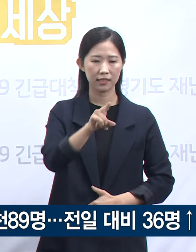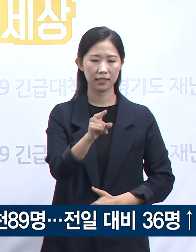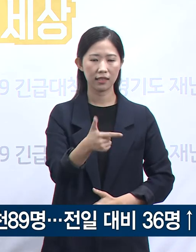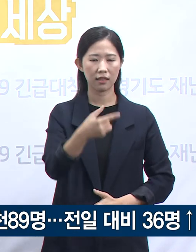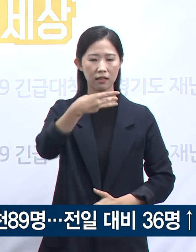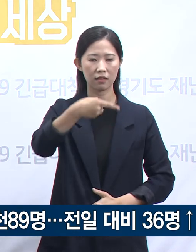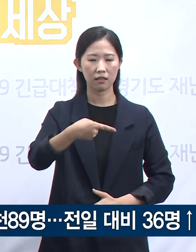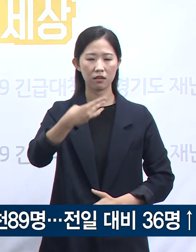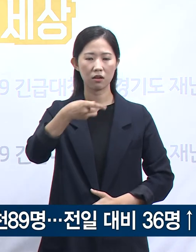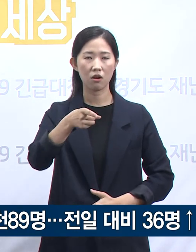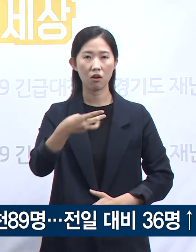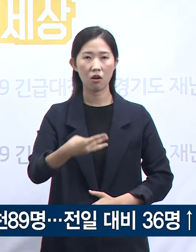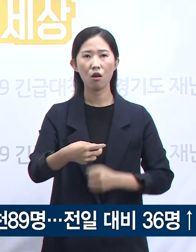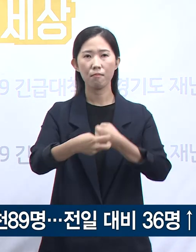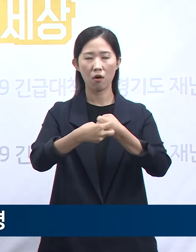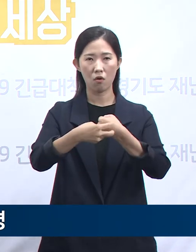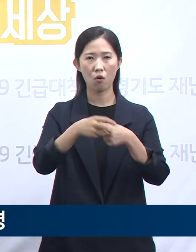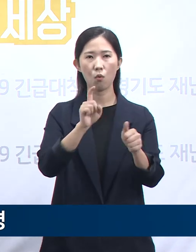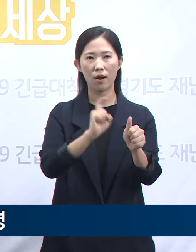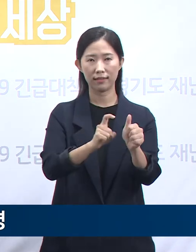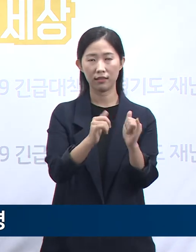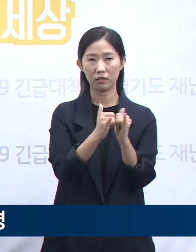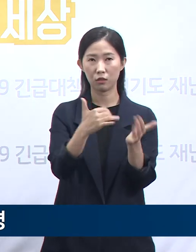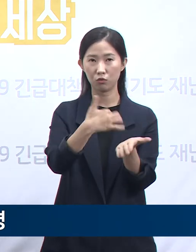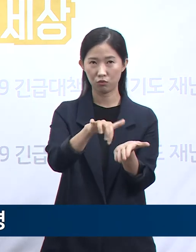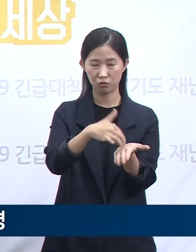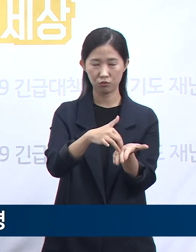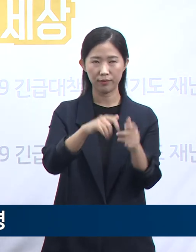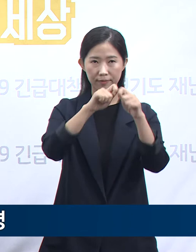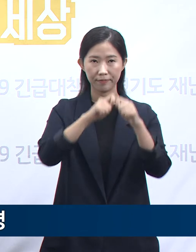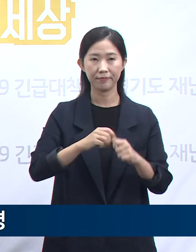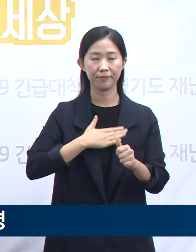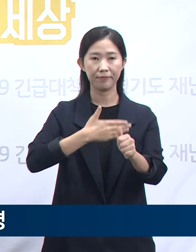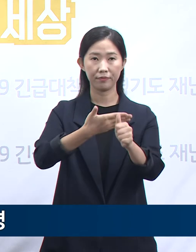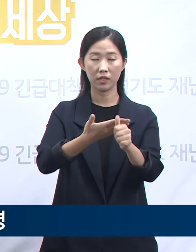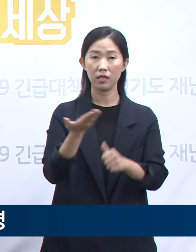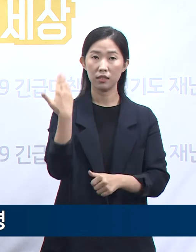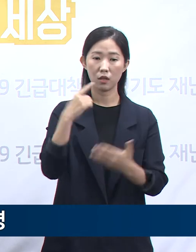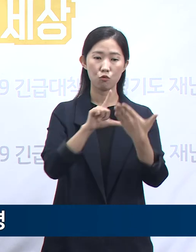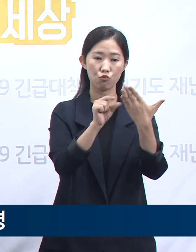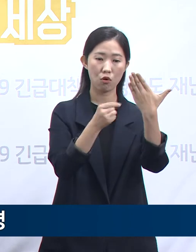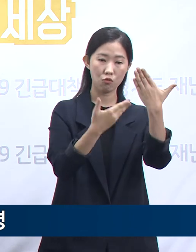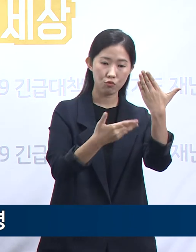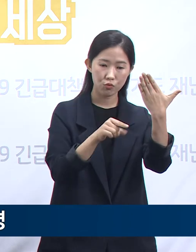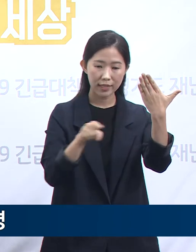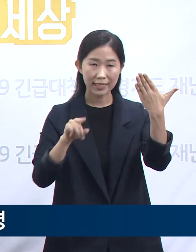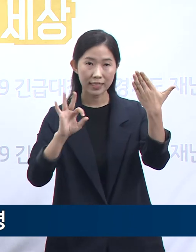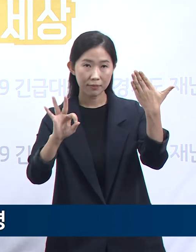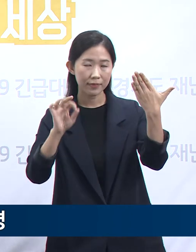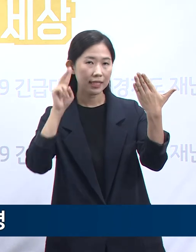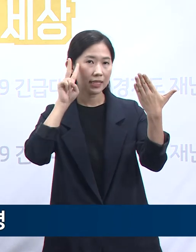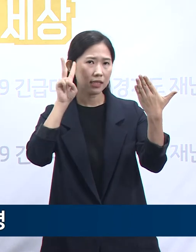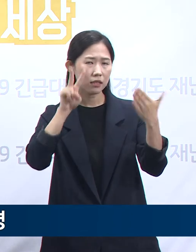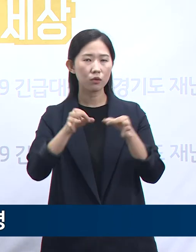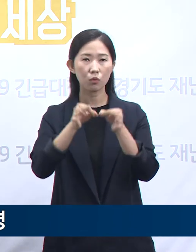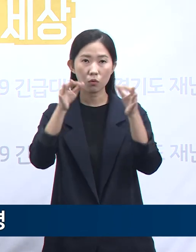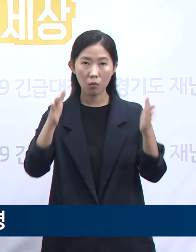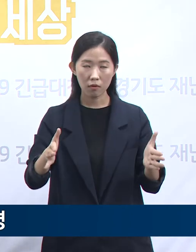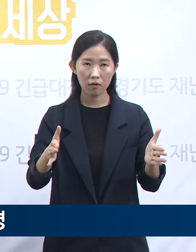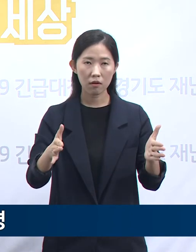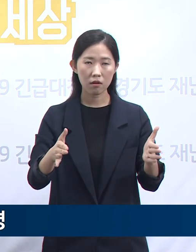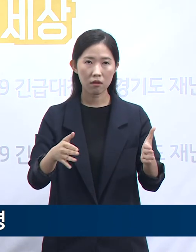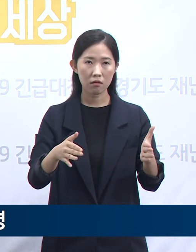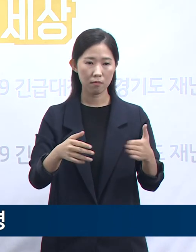상황입니다. 지난 9월 9일과 10일 사이 시흥시 소재 소재 센트럴병원